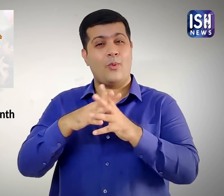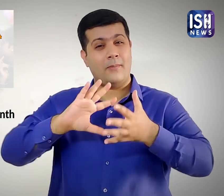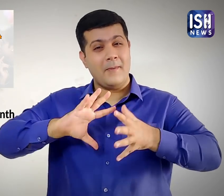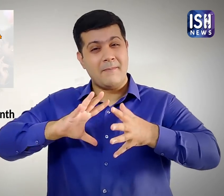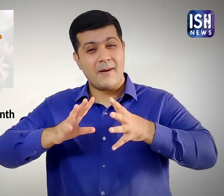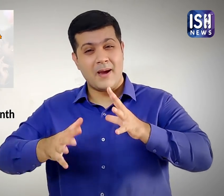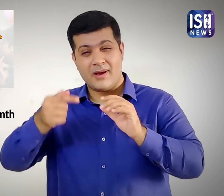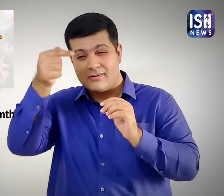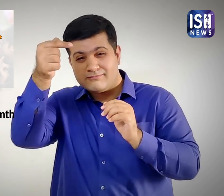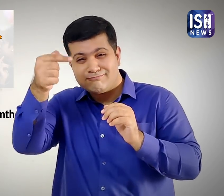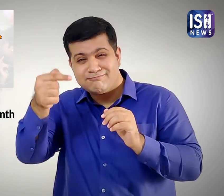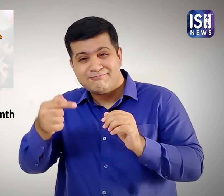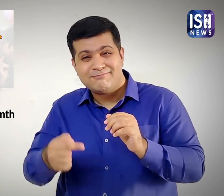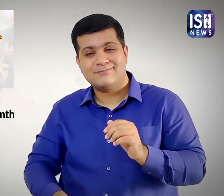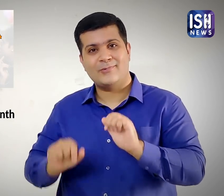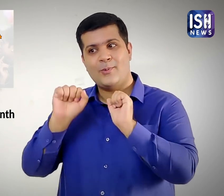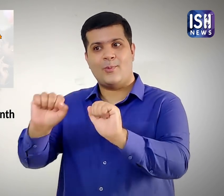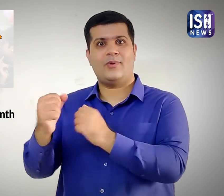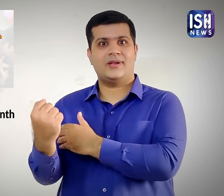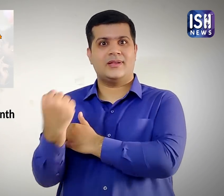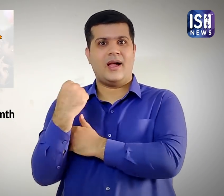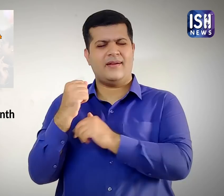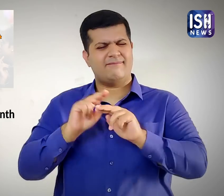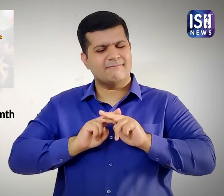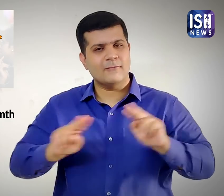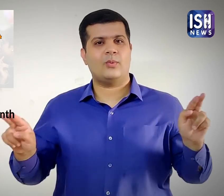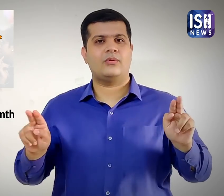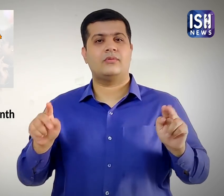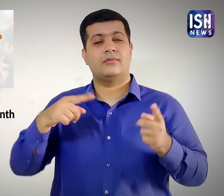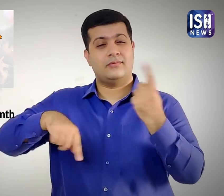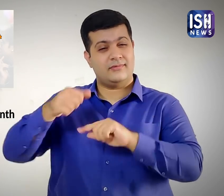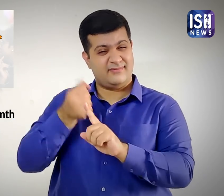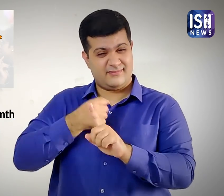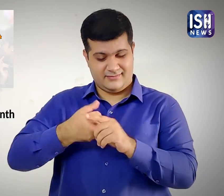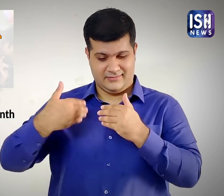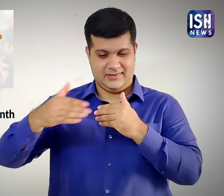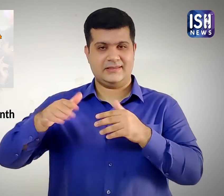वे LGBTQIA समुदाई के लिए ऐसे अधिकारों और कानूनों की मांग कर रहे हैं।